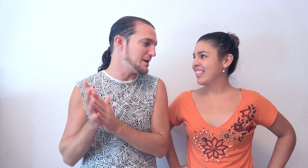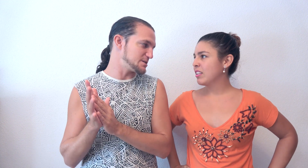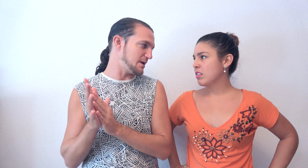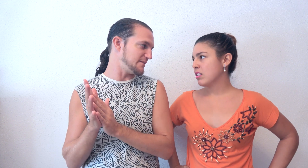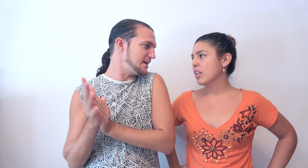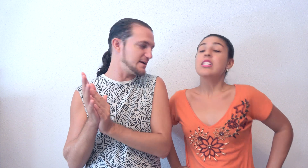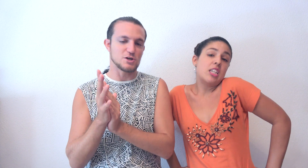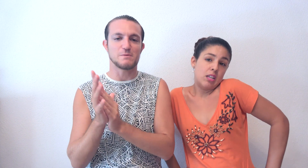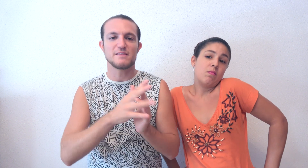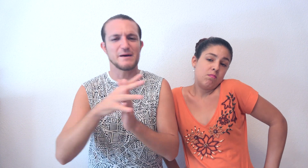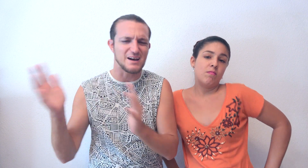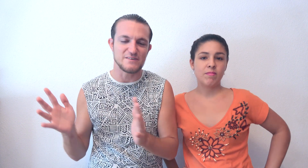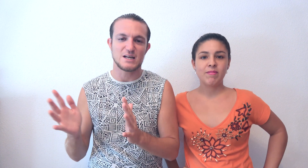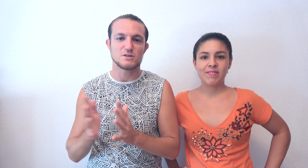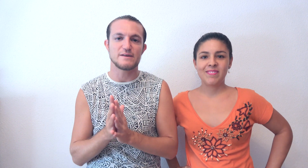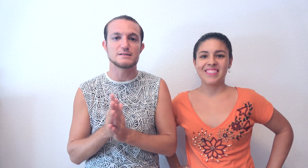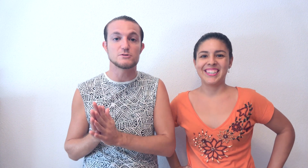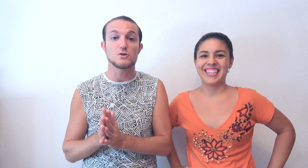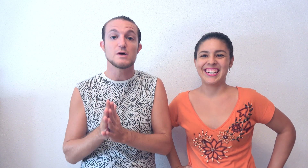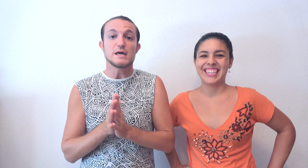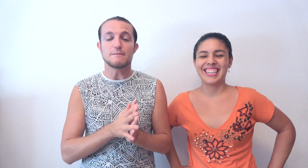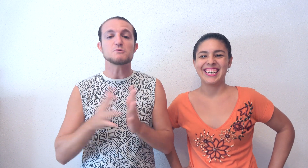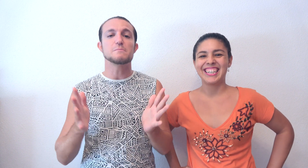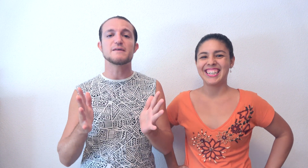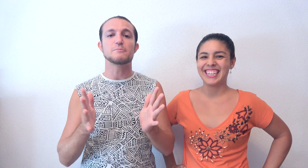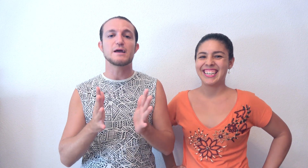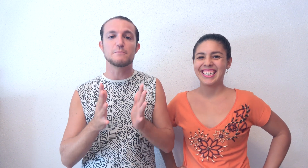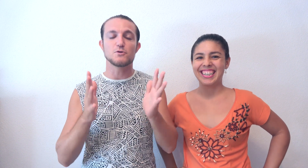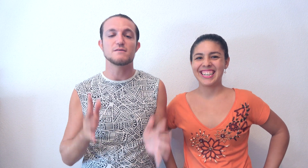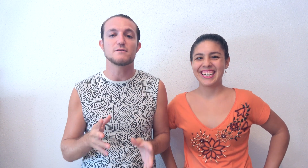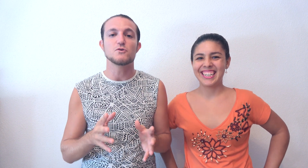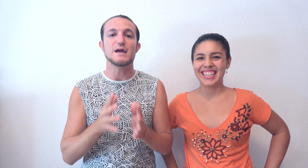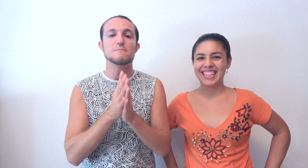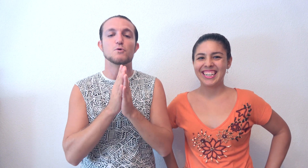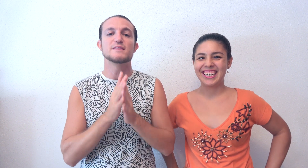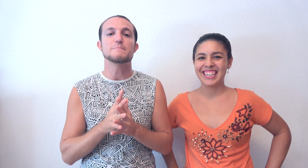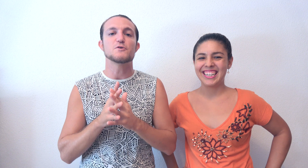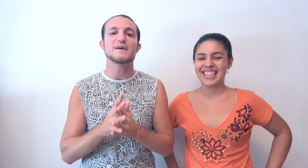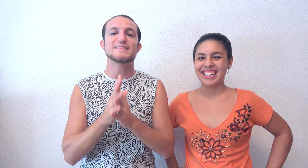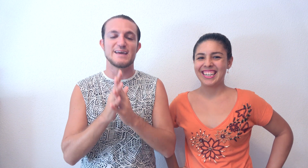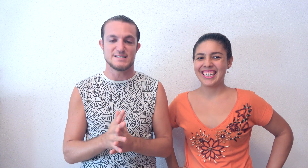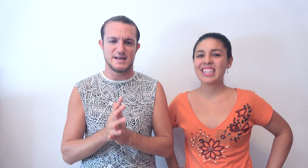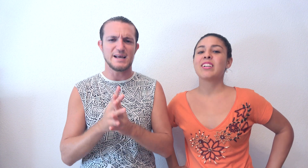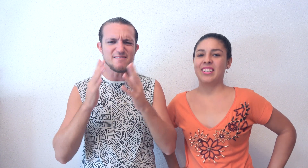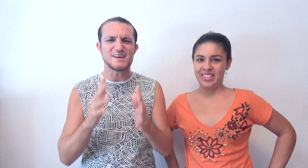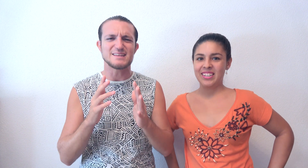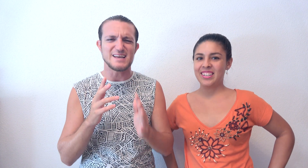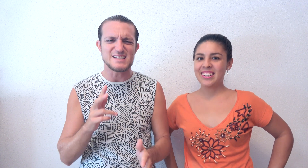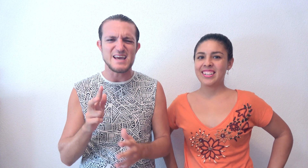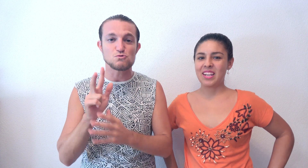playas por el final, que os parece, para refrescarnos al final del todo. Y vamos a empezar, por ejemplo, diciendo el municipio de Teguise. Hay que decir que Teguise es